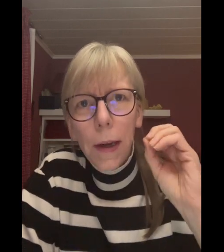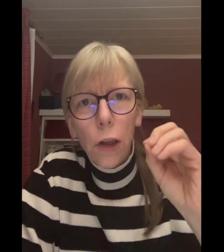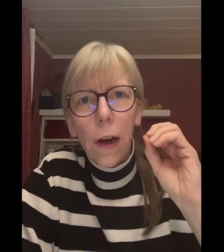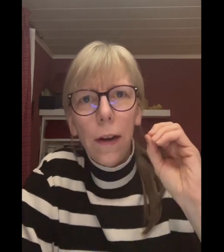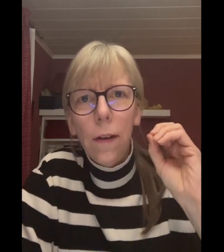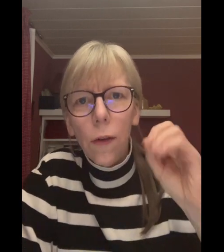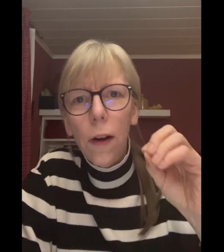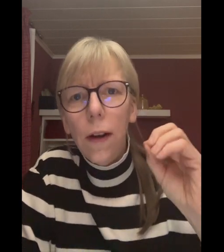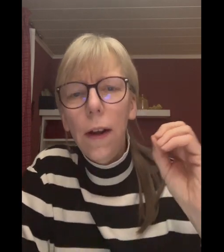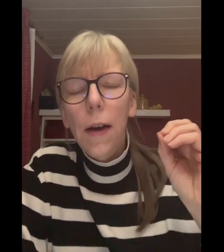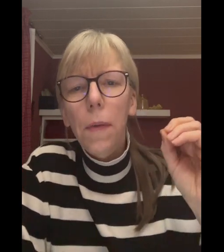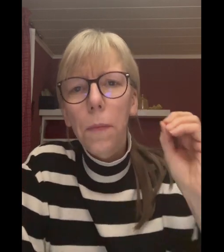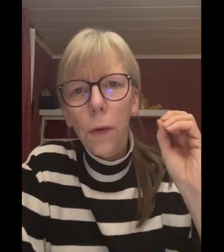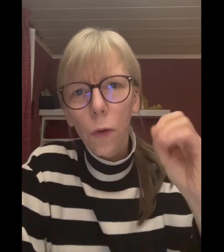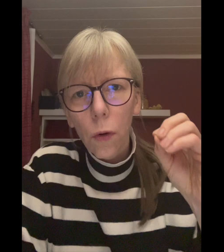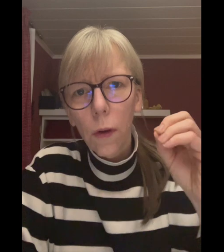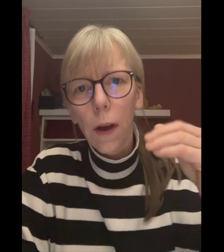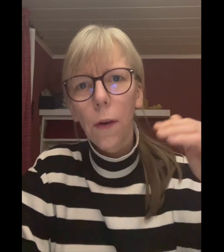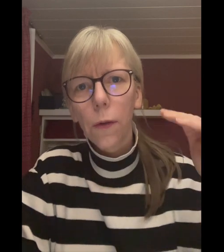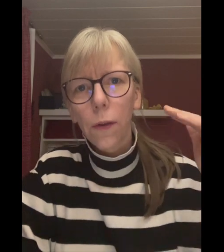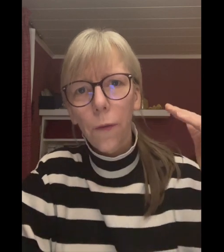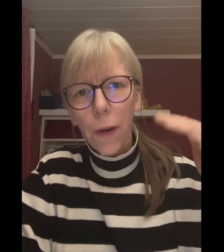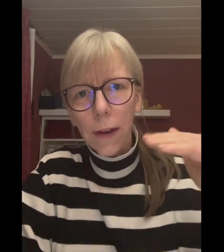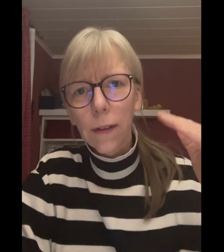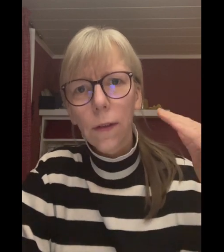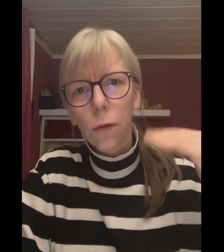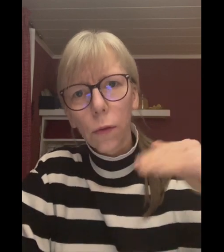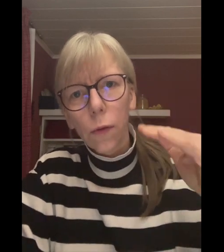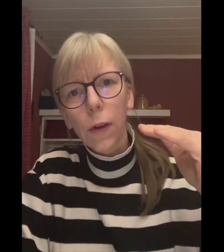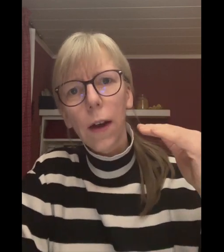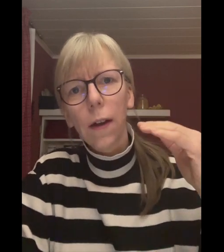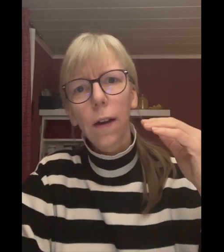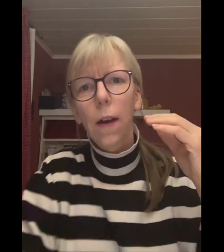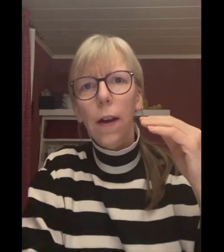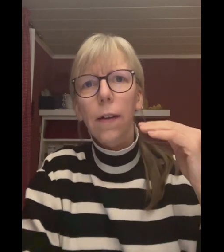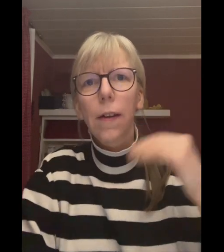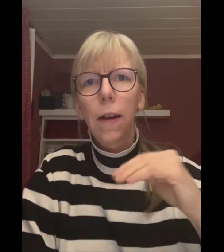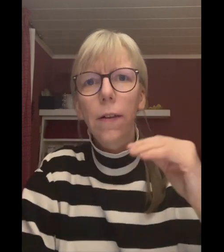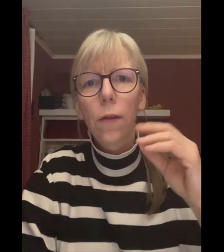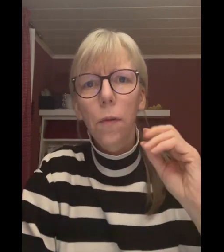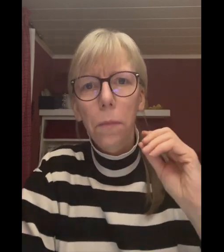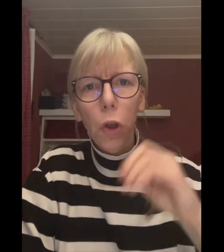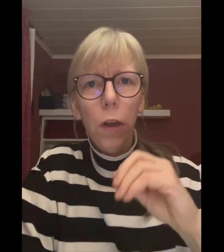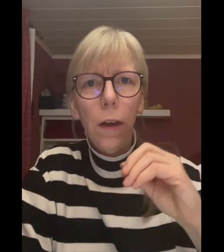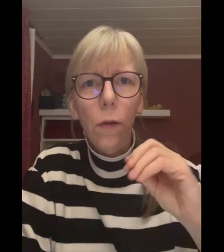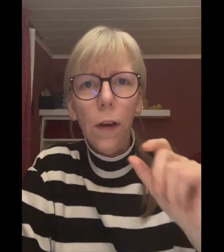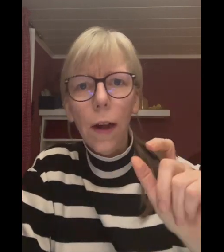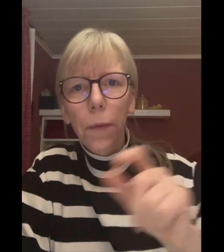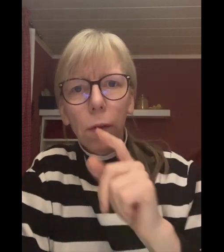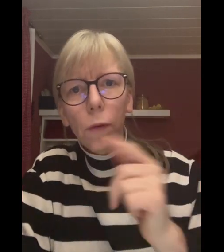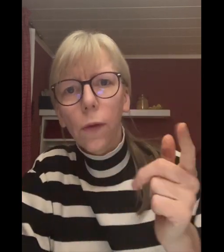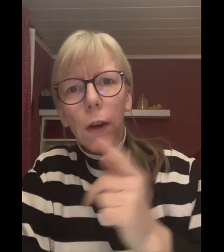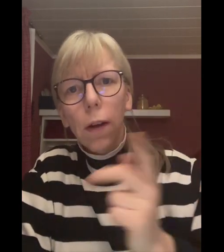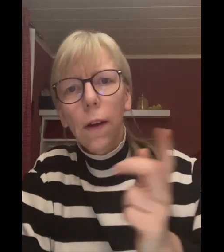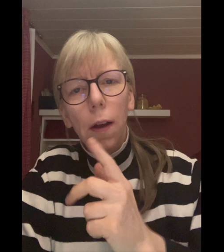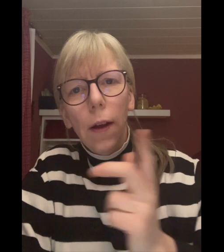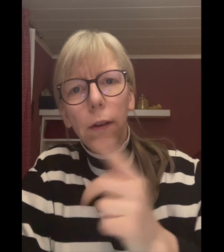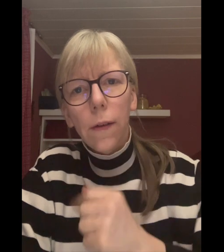entscheidend, sondern man muss gucken, aus was sozusagen das Calcium besteht. Und dann haben wir sozusagen das